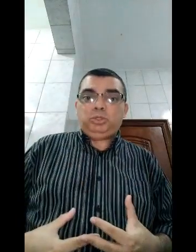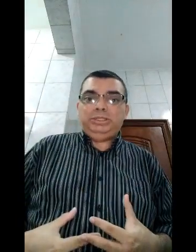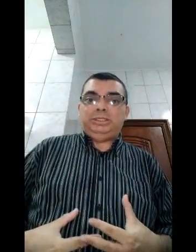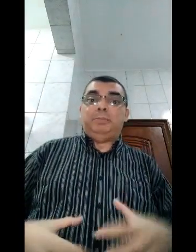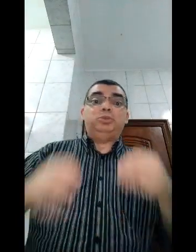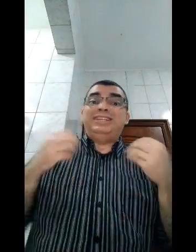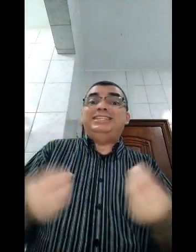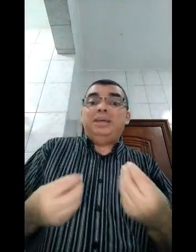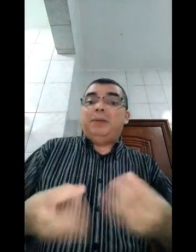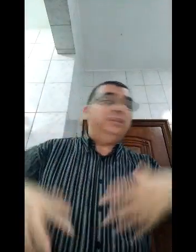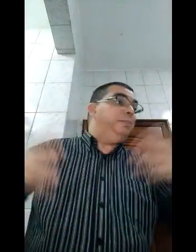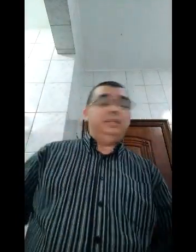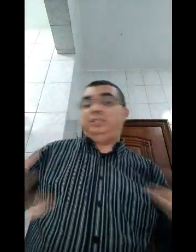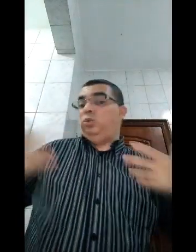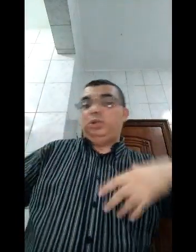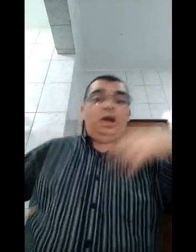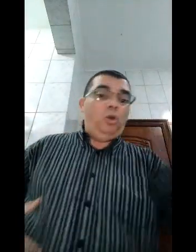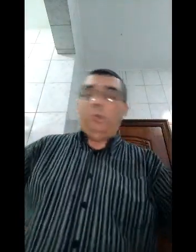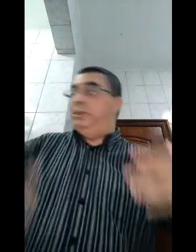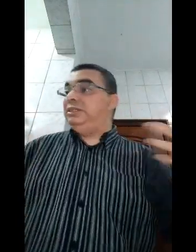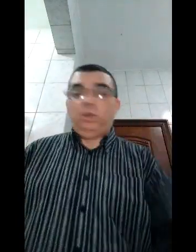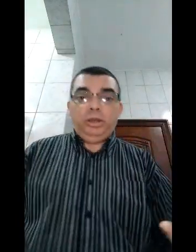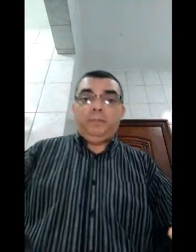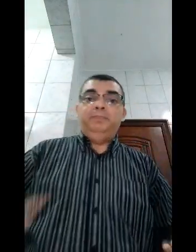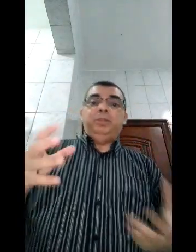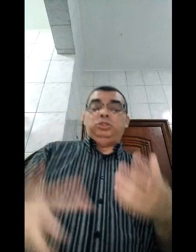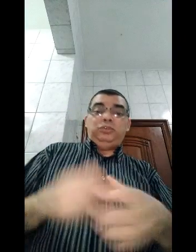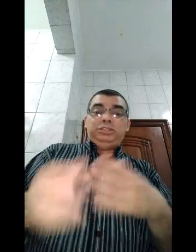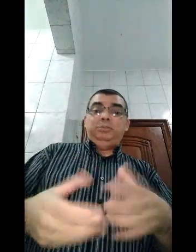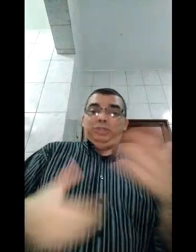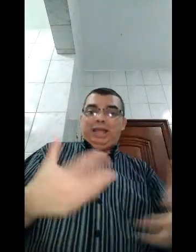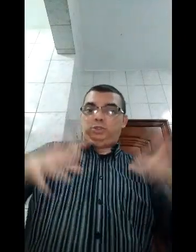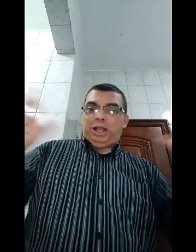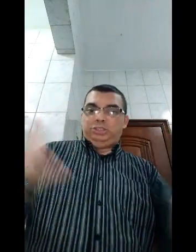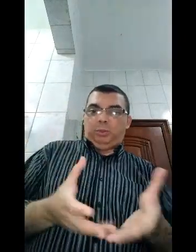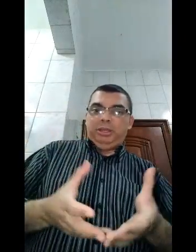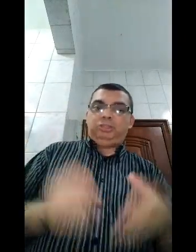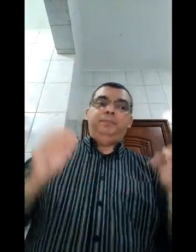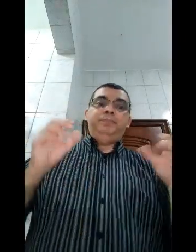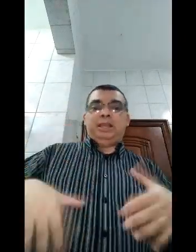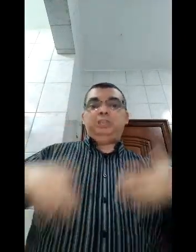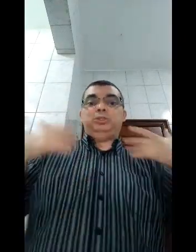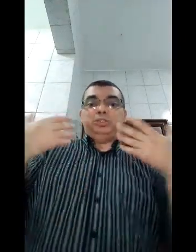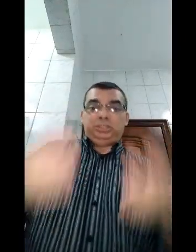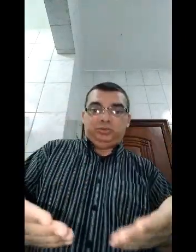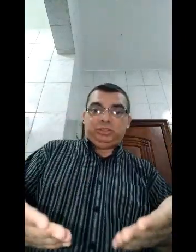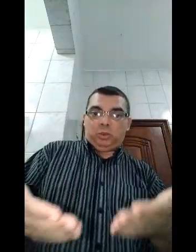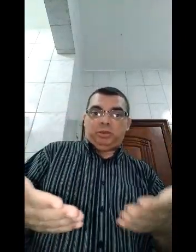pessoa em si. A pessoa tem que se amar, independente de ser gorda, obesa ou não. Então se você mudar isso radicalmente, aquelas pessoas que tinham você como